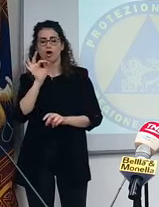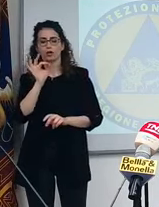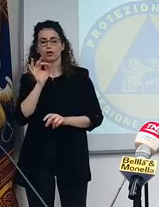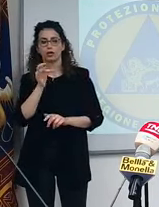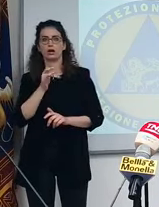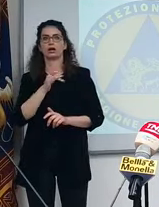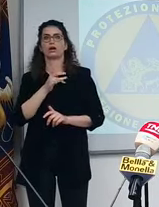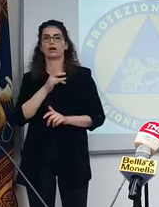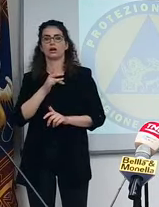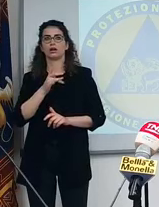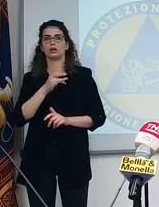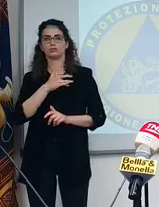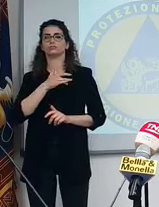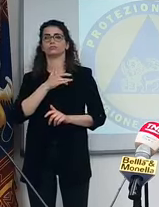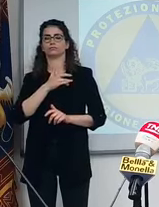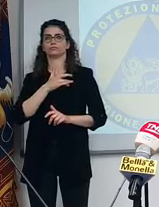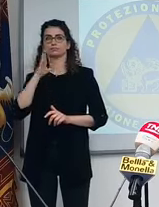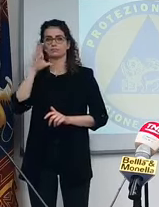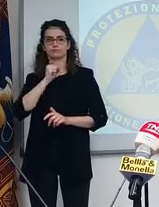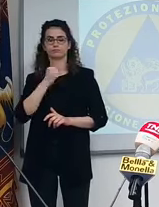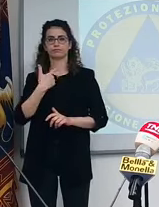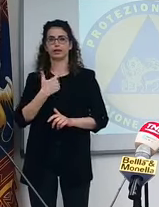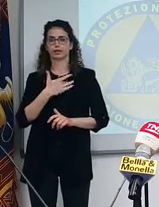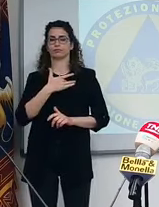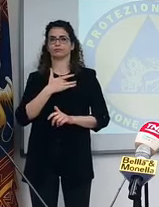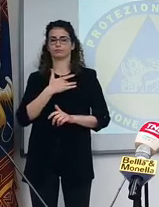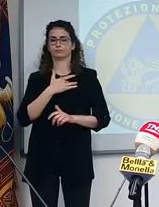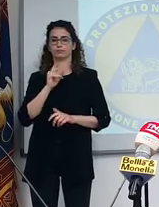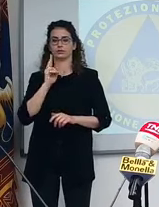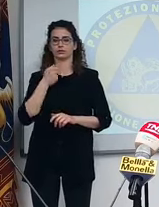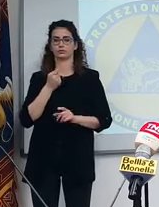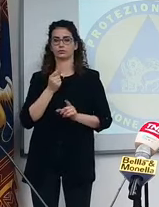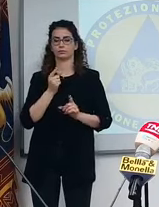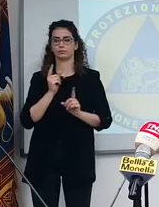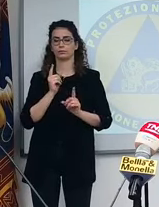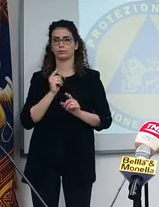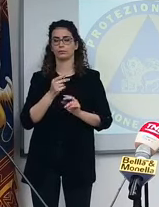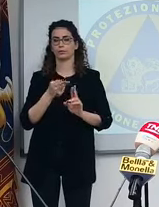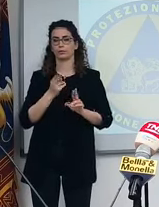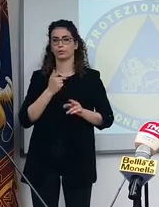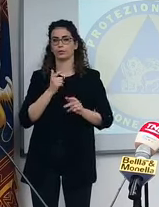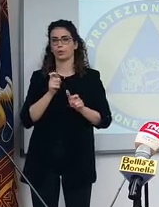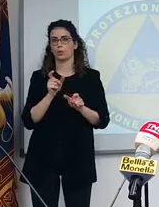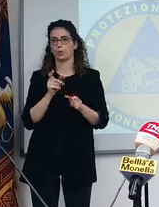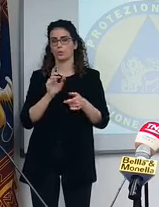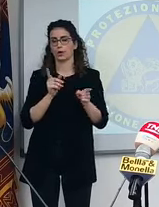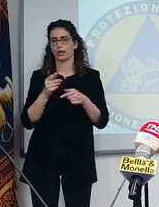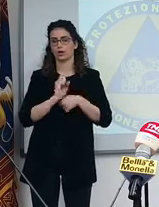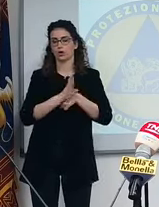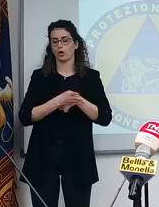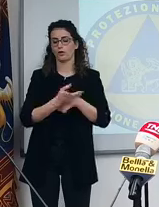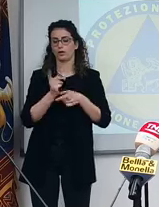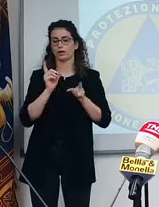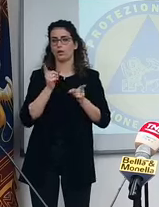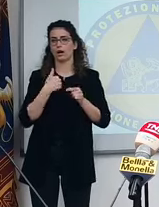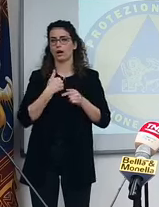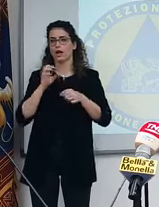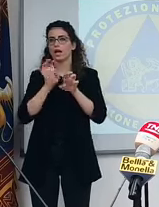Ma sapete, la presa di coscienza maggiore durante il Covid è che le regioni sono, diciamo, dei bracci operativi sul territorio,